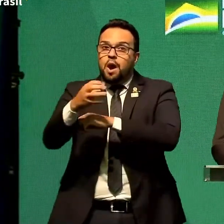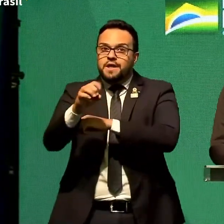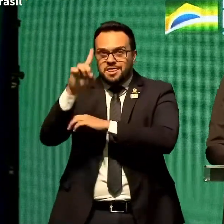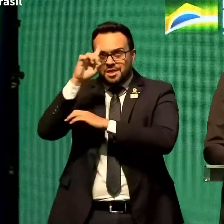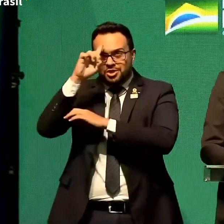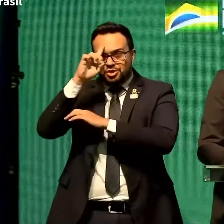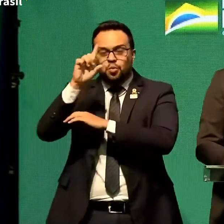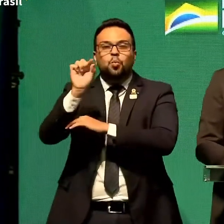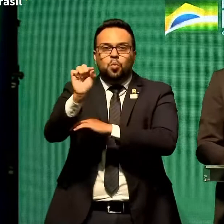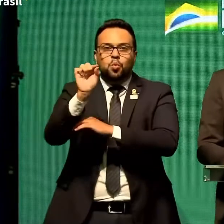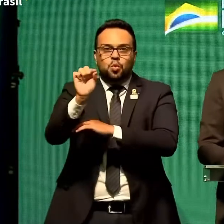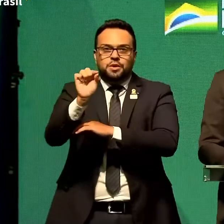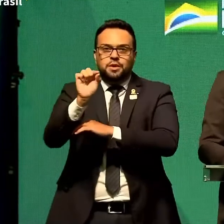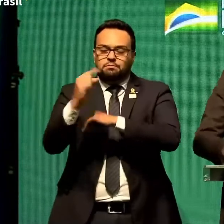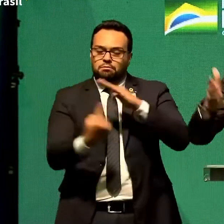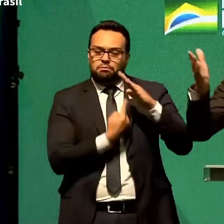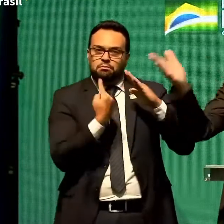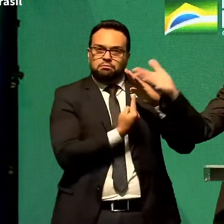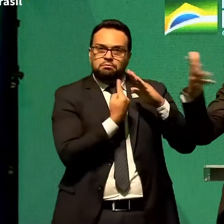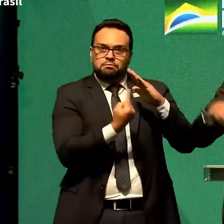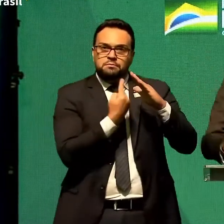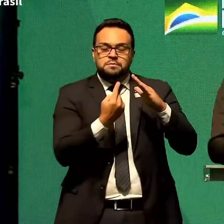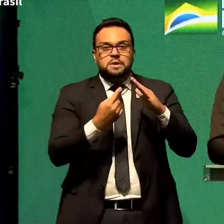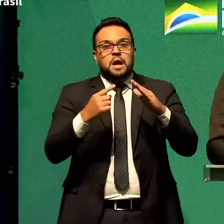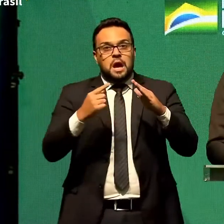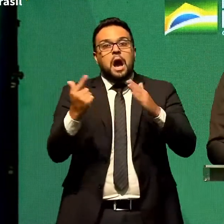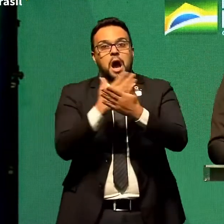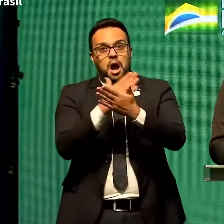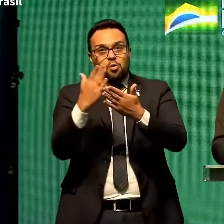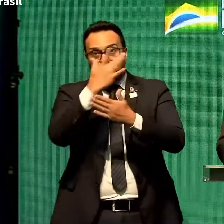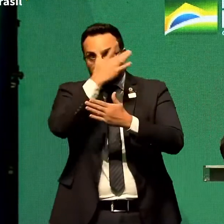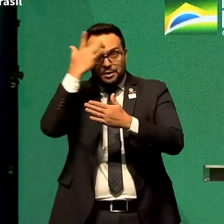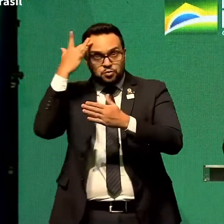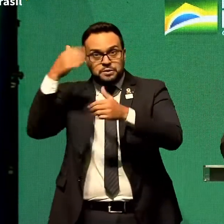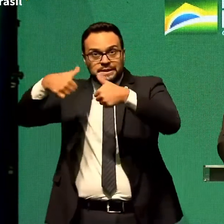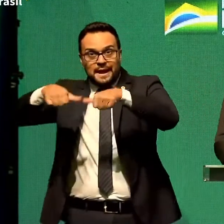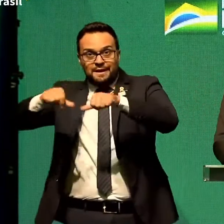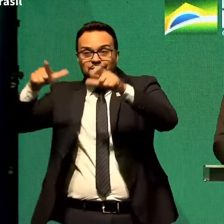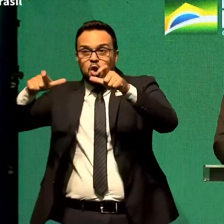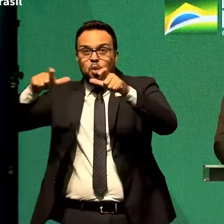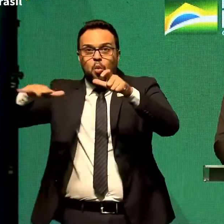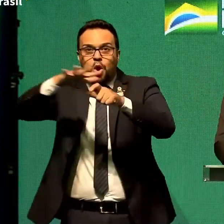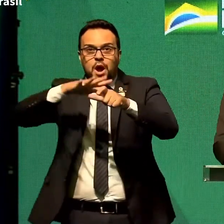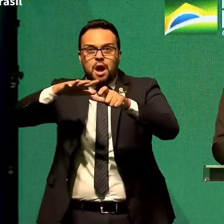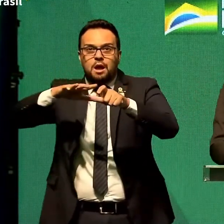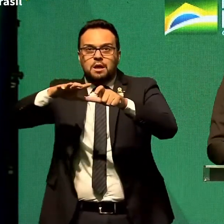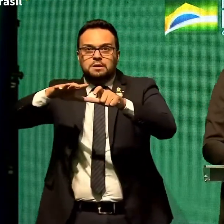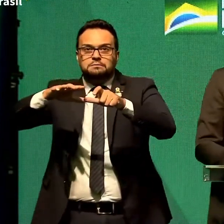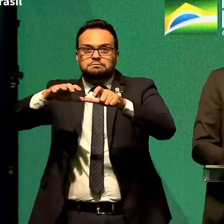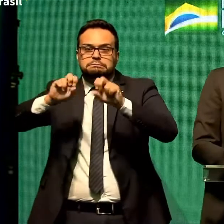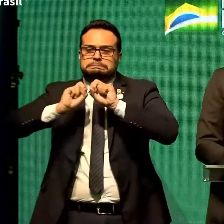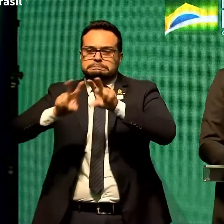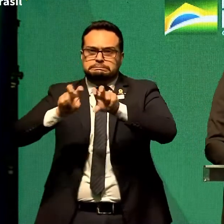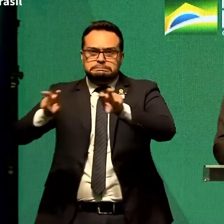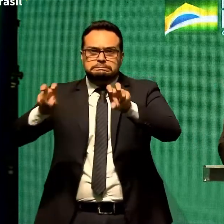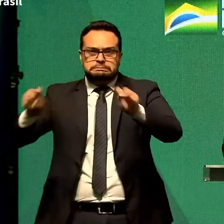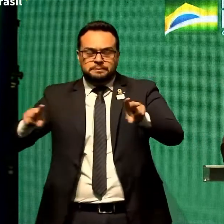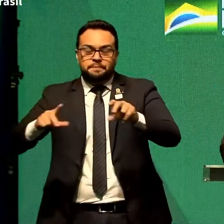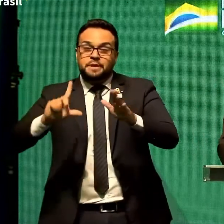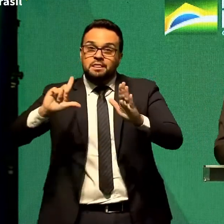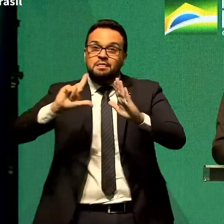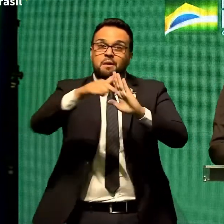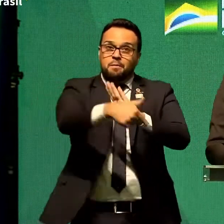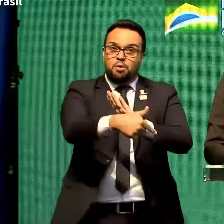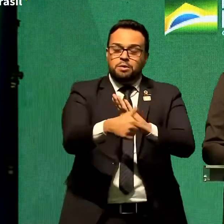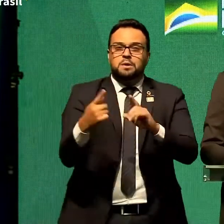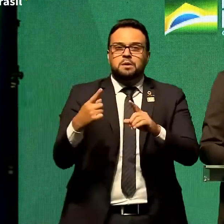se fazia necessário, para aqueles que estavam numa área contaminada naquele momento. Depois, sem